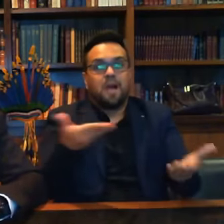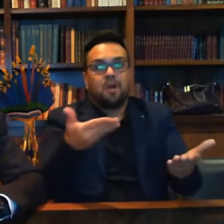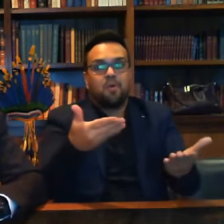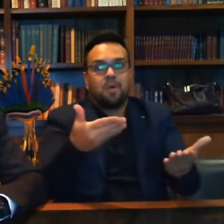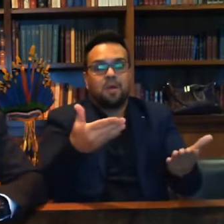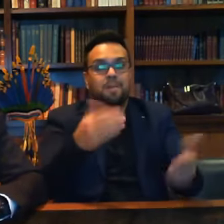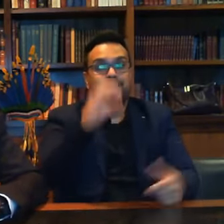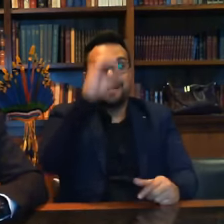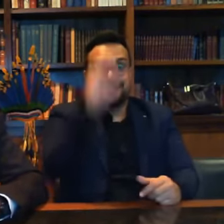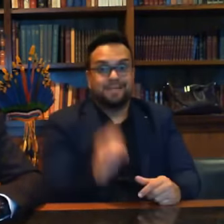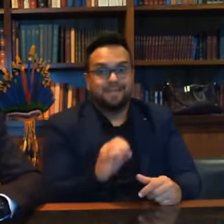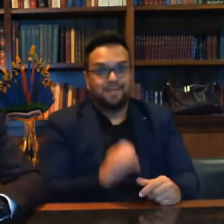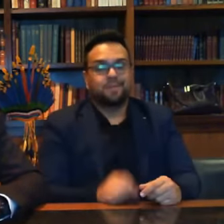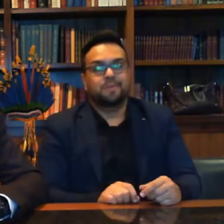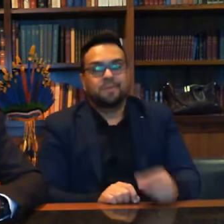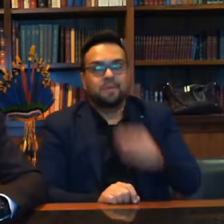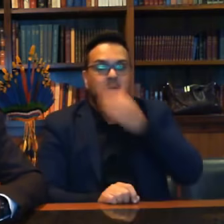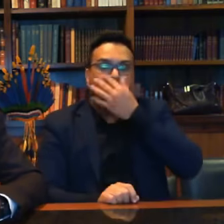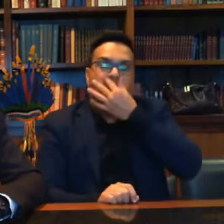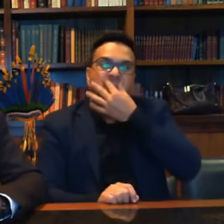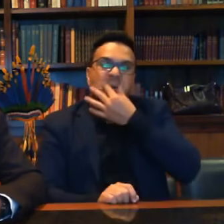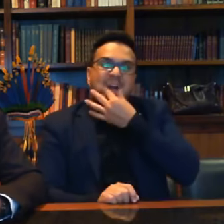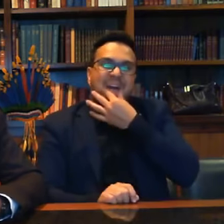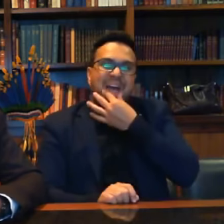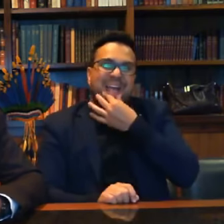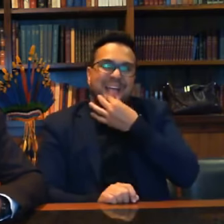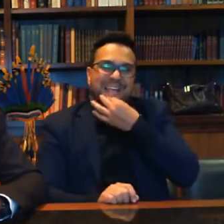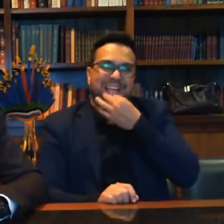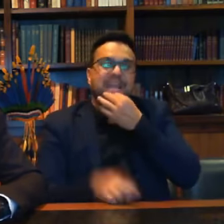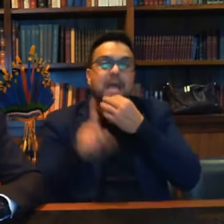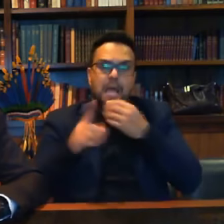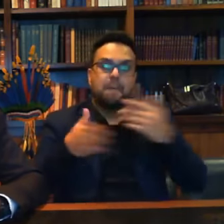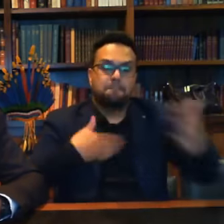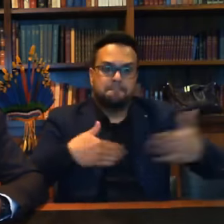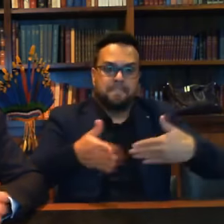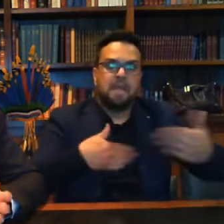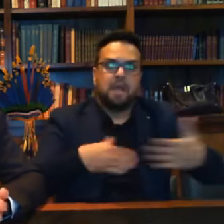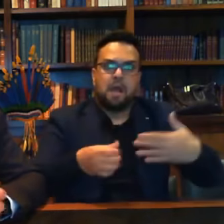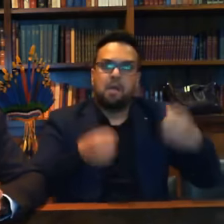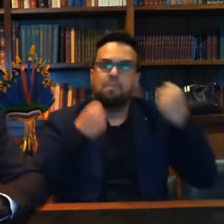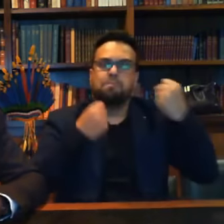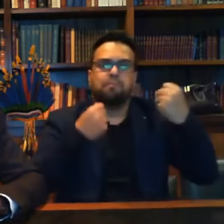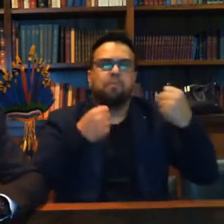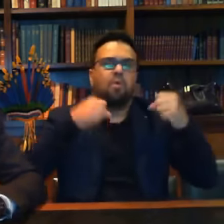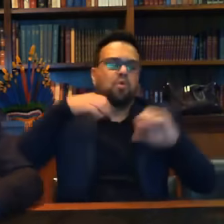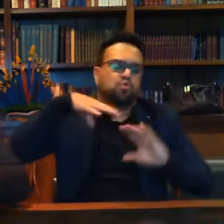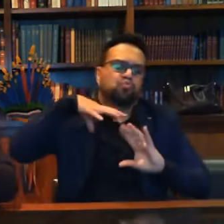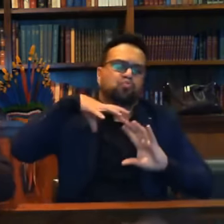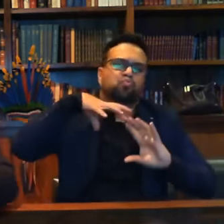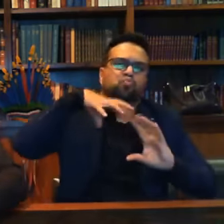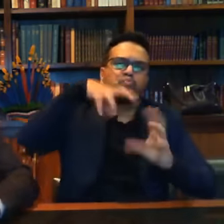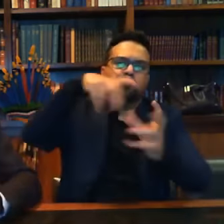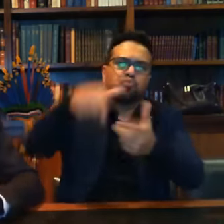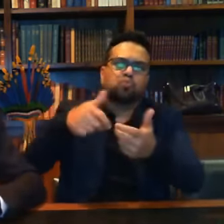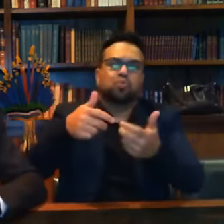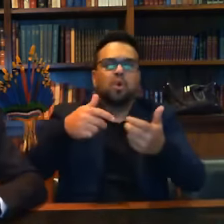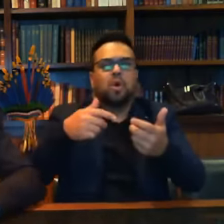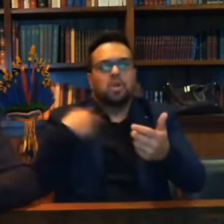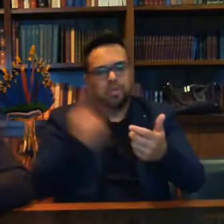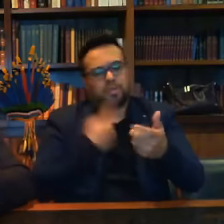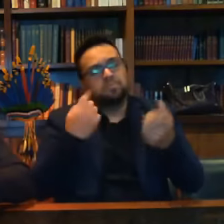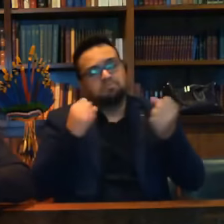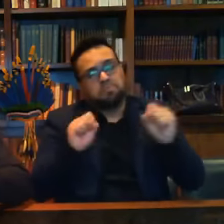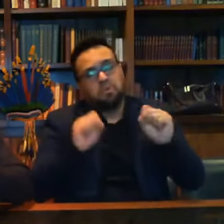é um mercado que explode no mundo todo e nós devemos aqui colaborar no que eu posso